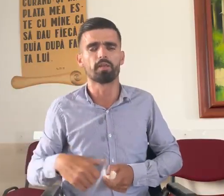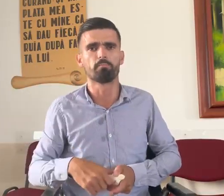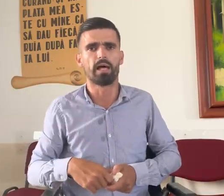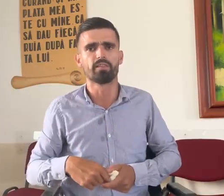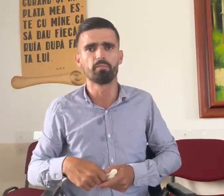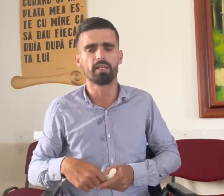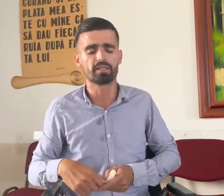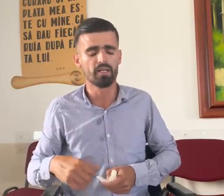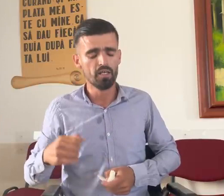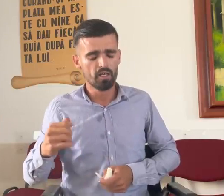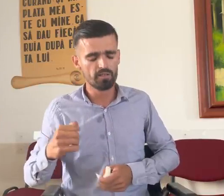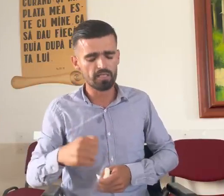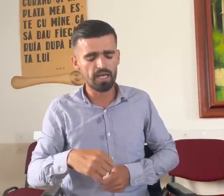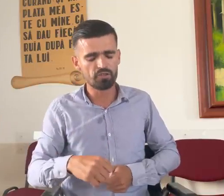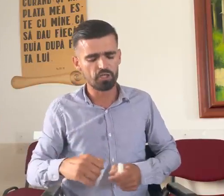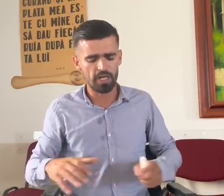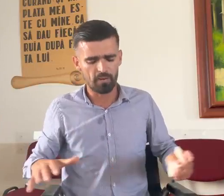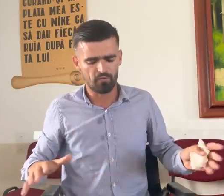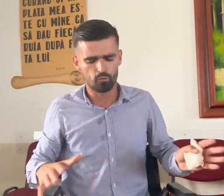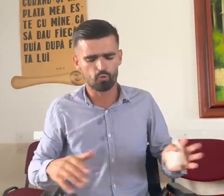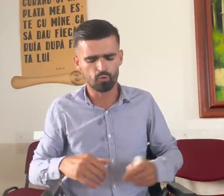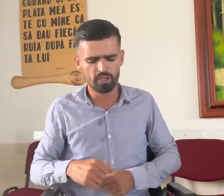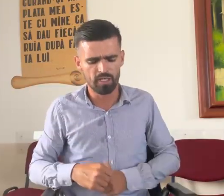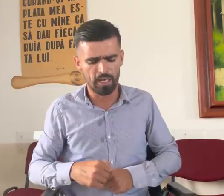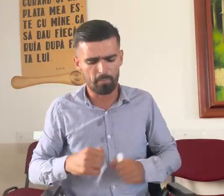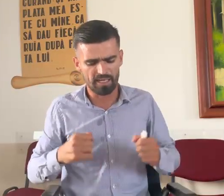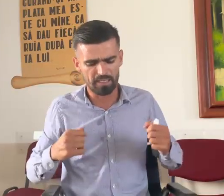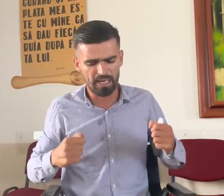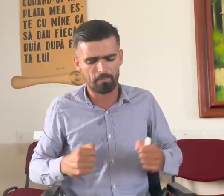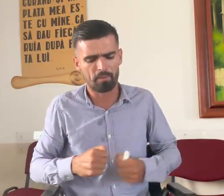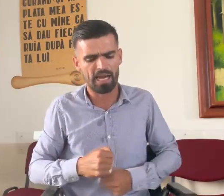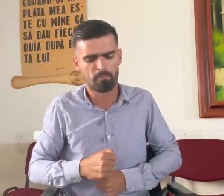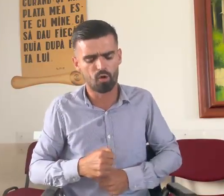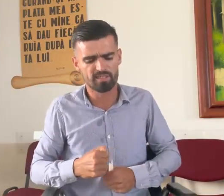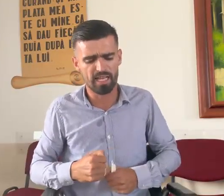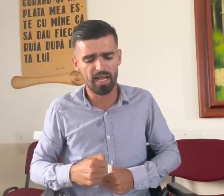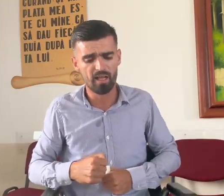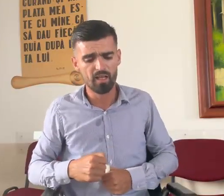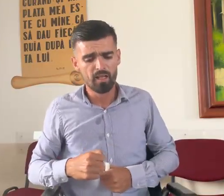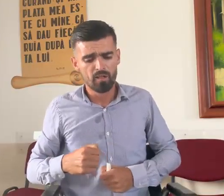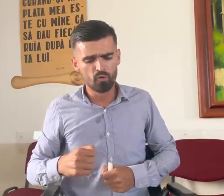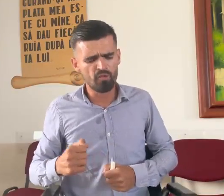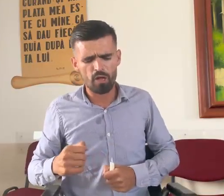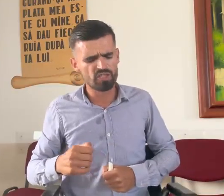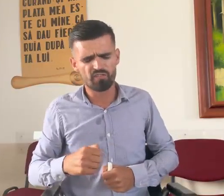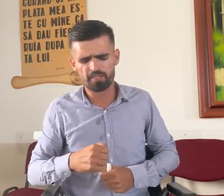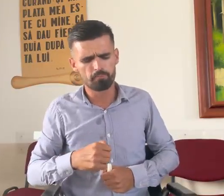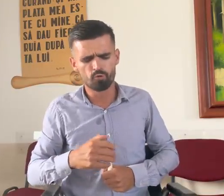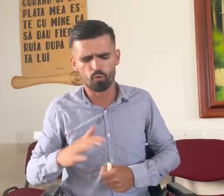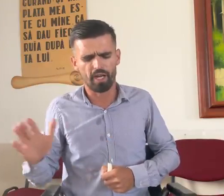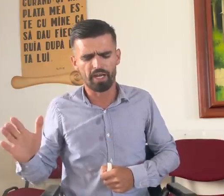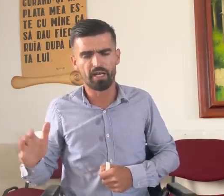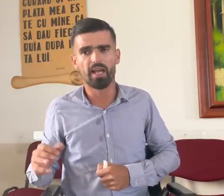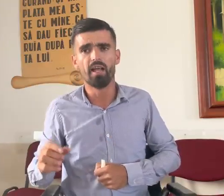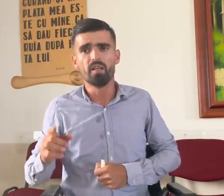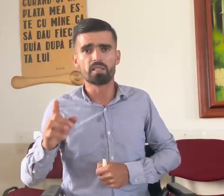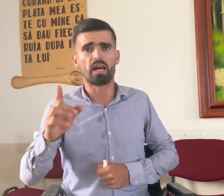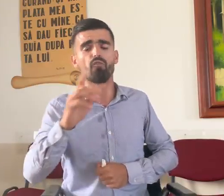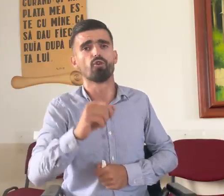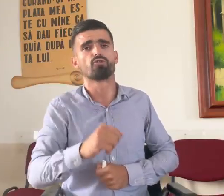întâmplat nimic, în seara aceea m-a făcut cu din ăla parcă ala m-a mai amorțat, nu vreau să vă spun durerile, dar au fost